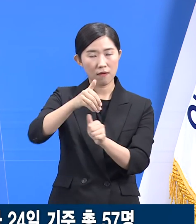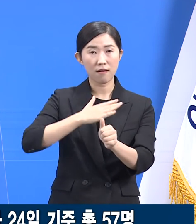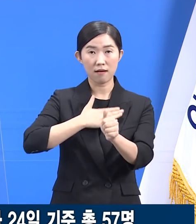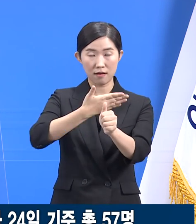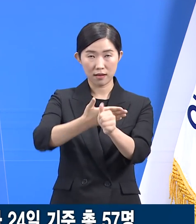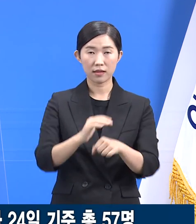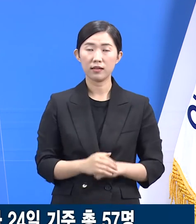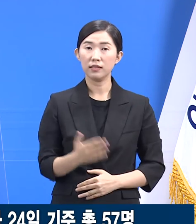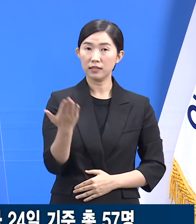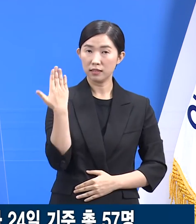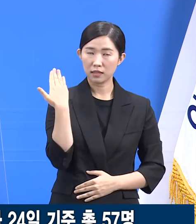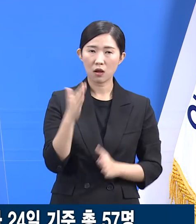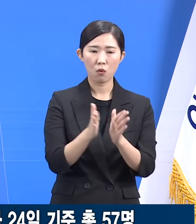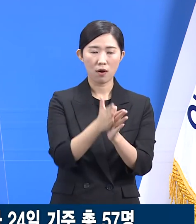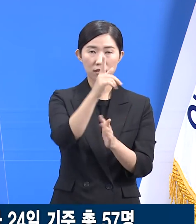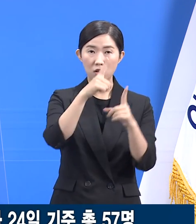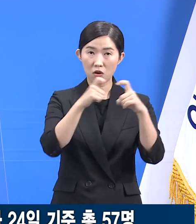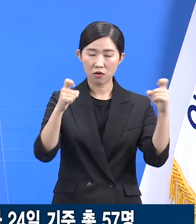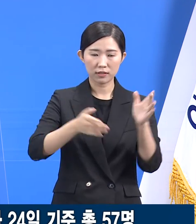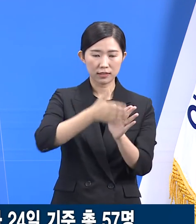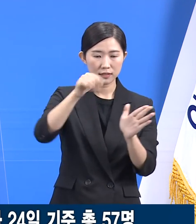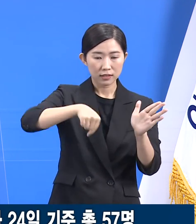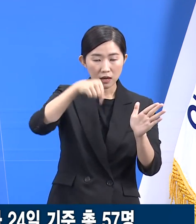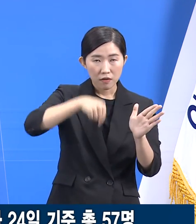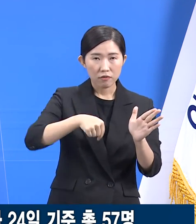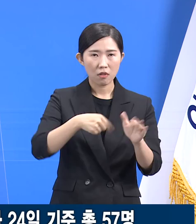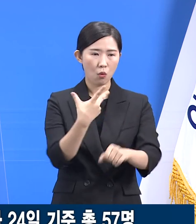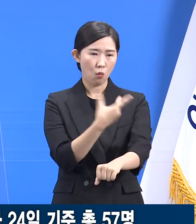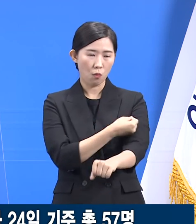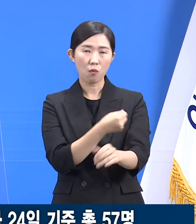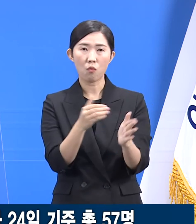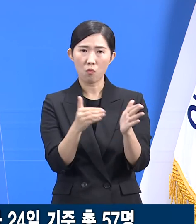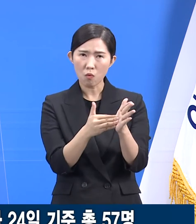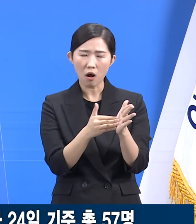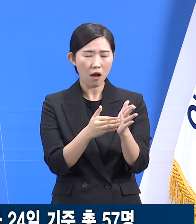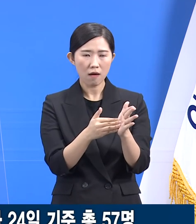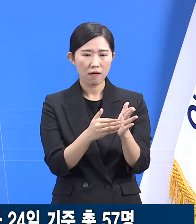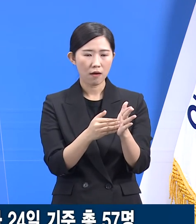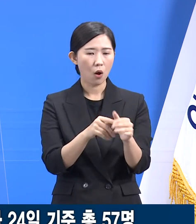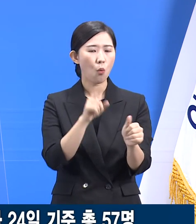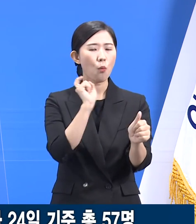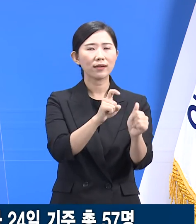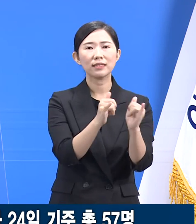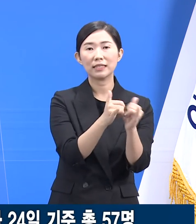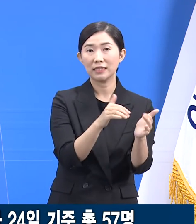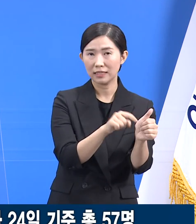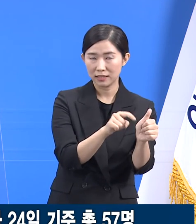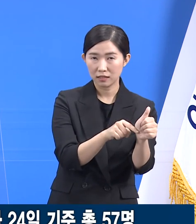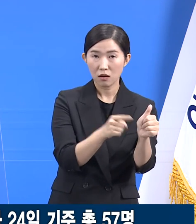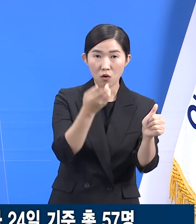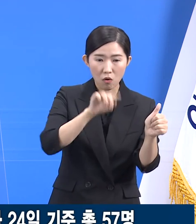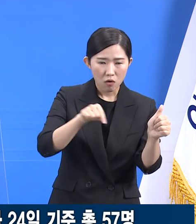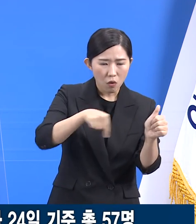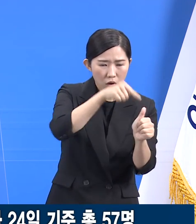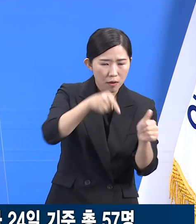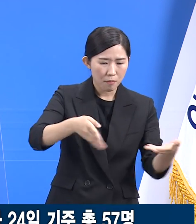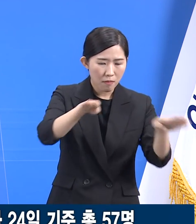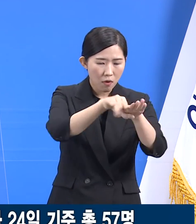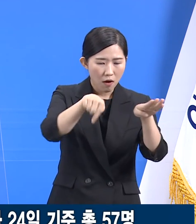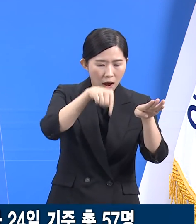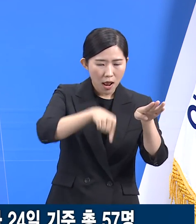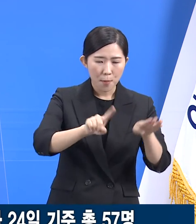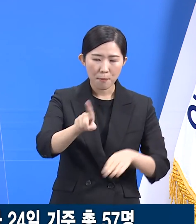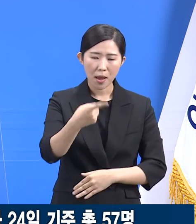시설 입소자 1명이 최초 확진 판정을 받은 이후 해당 시설의 입소자, 종사자 등 관련자 187명은 대상으로